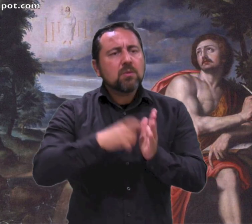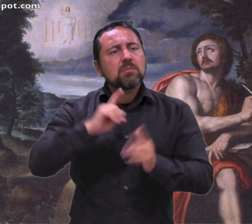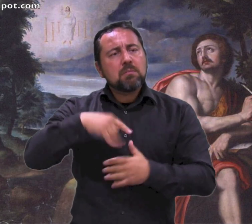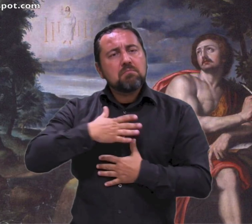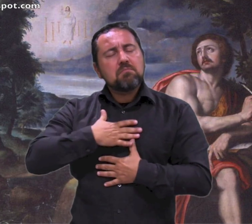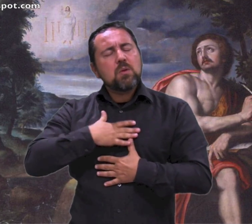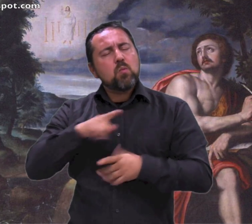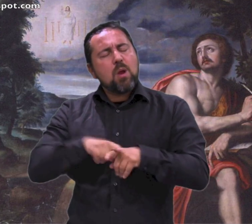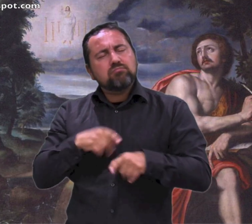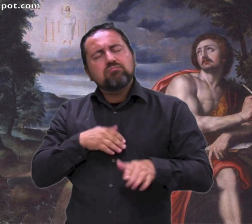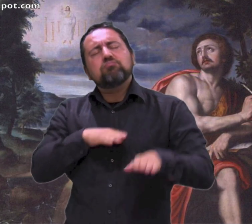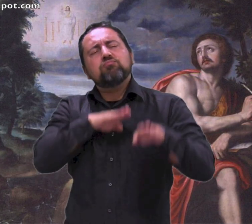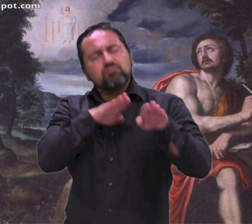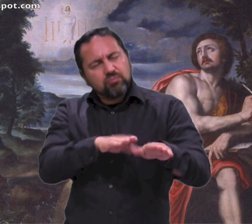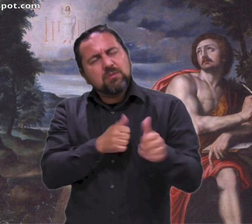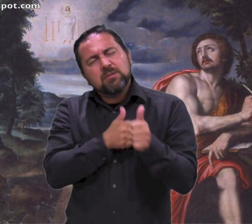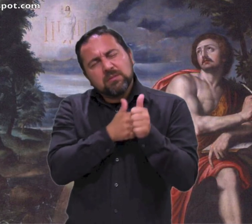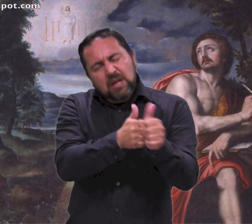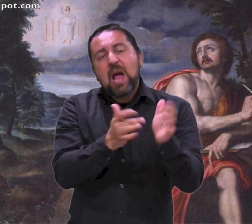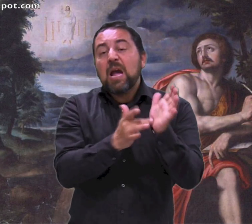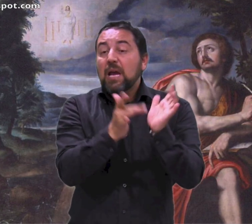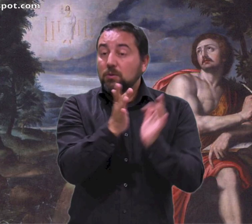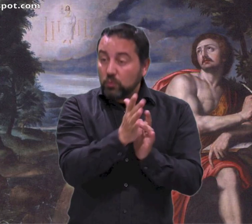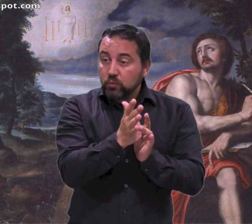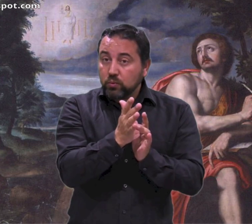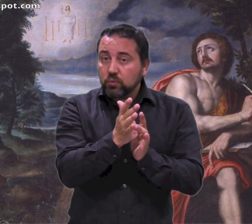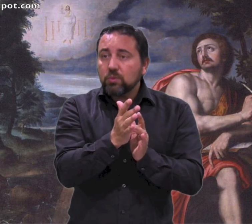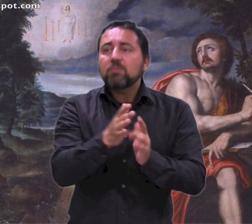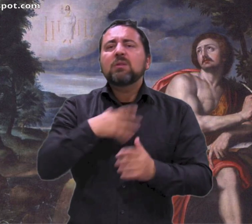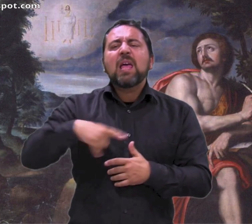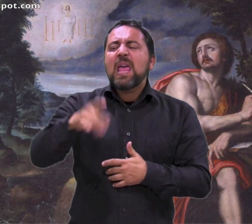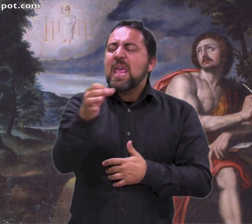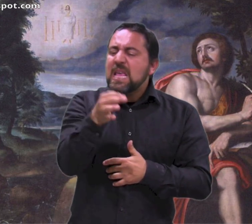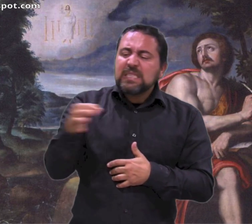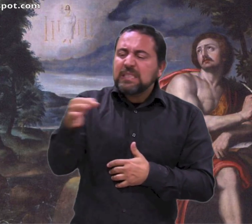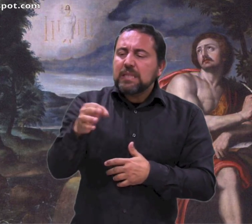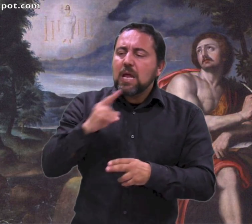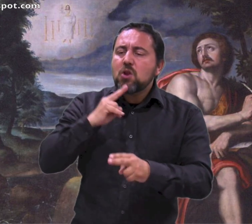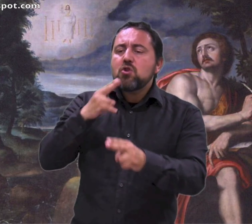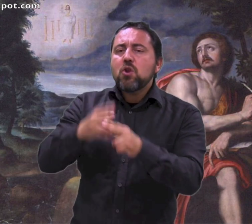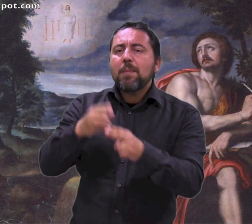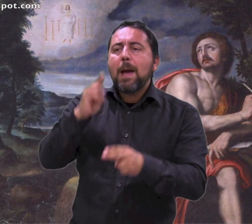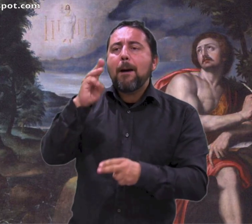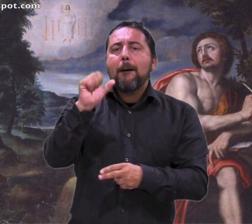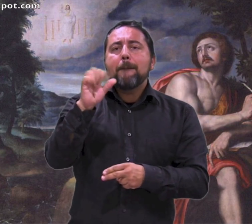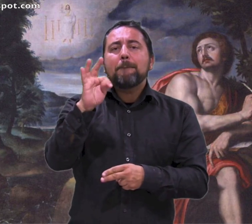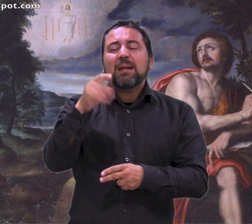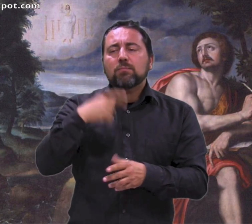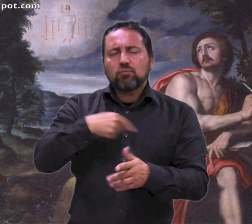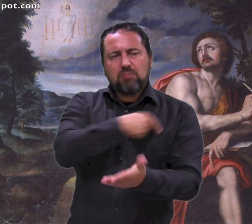tribulación, en el reino y en la perseverancia en Jesús, estaba desterrado